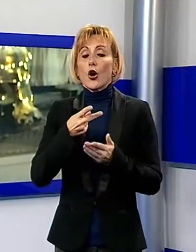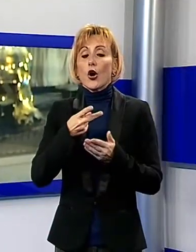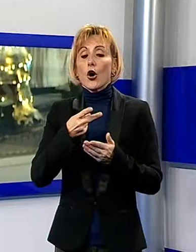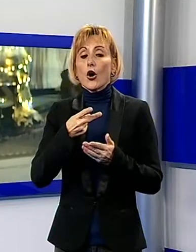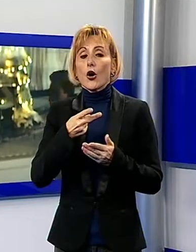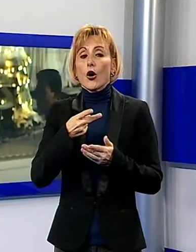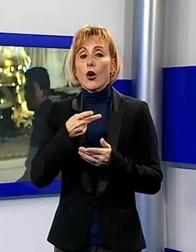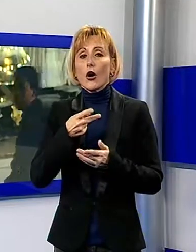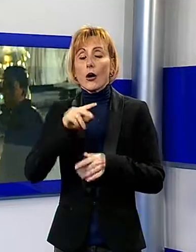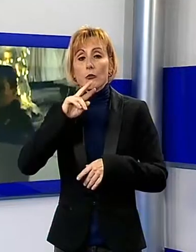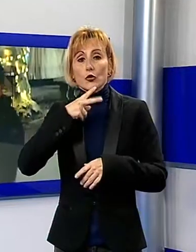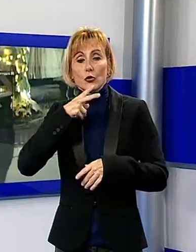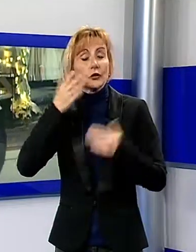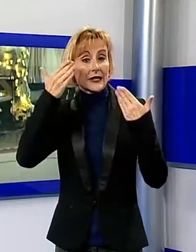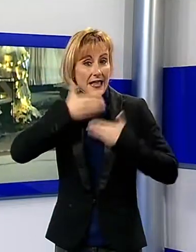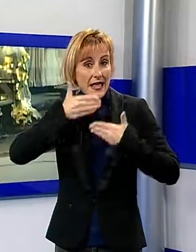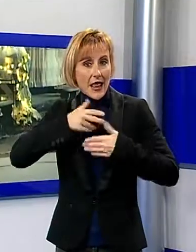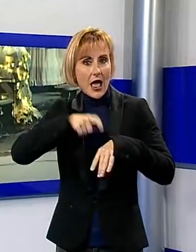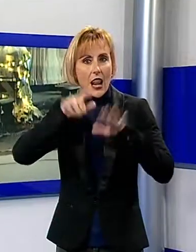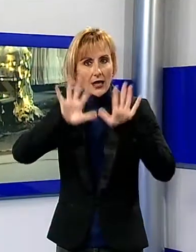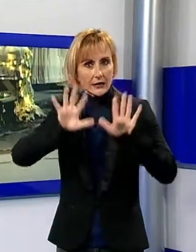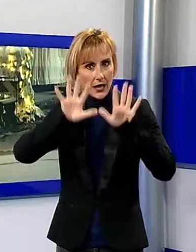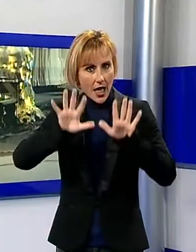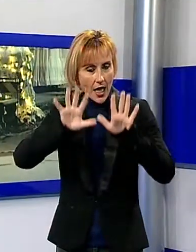una piccola carica esplosiva lo ha reso completamente inoffensivo.